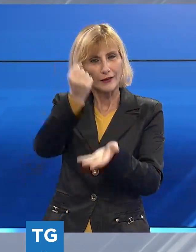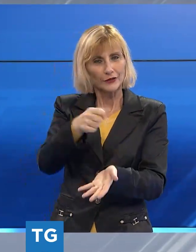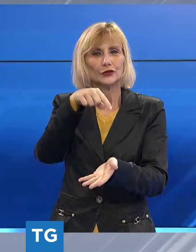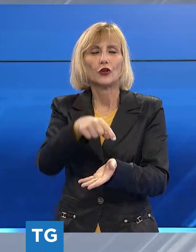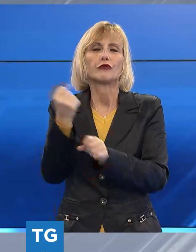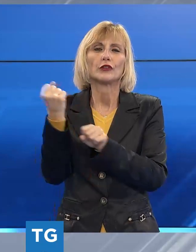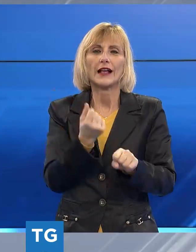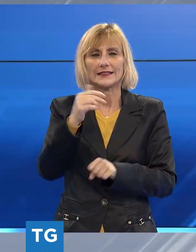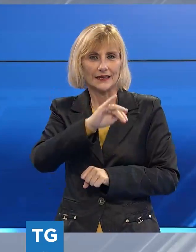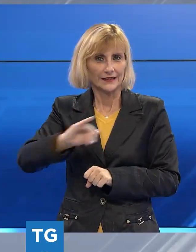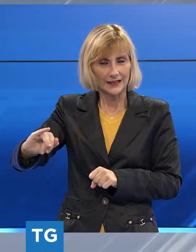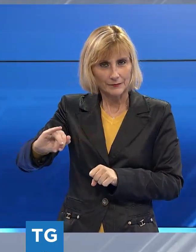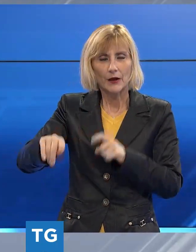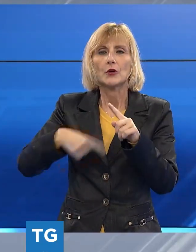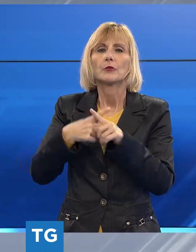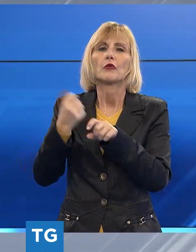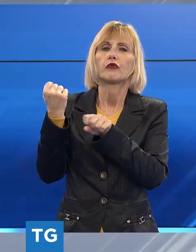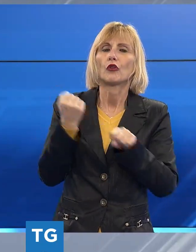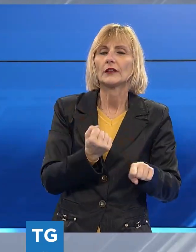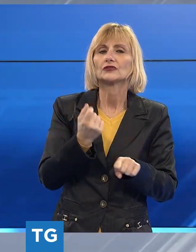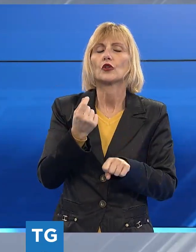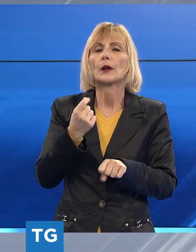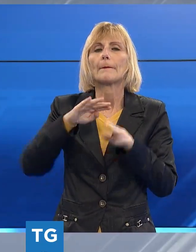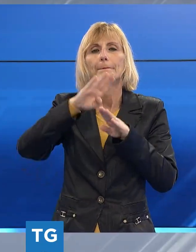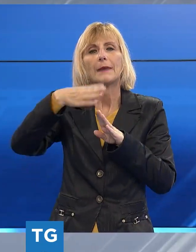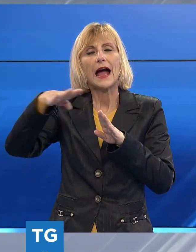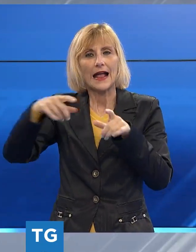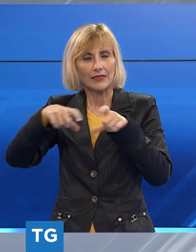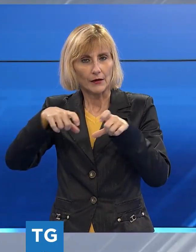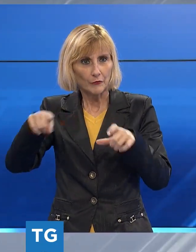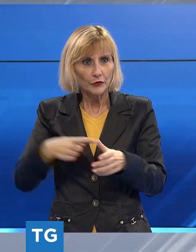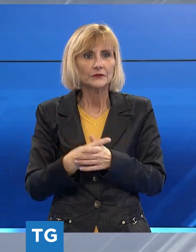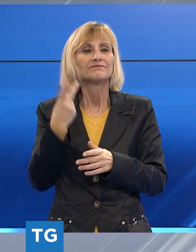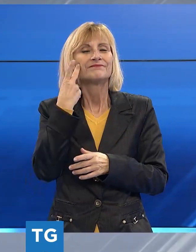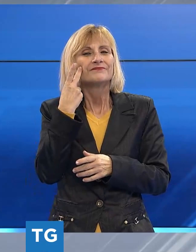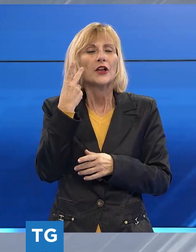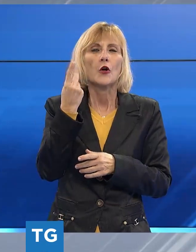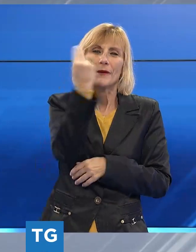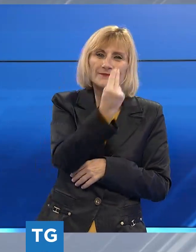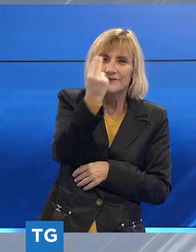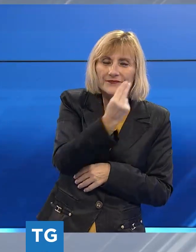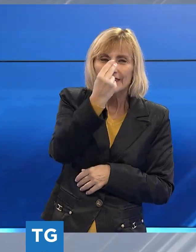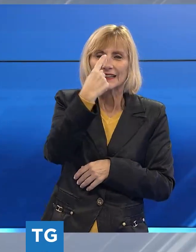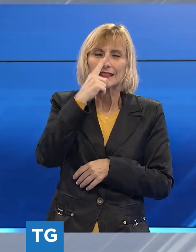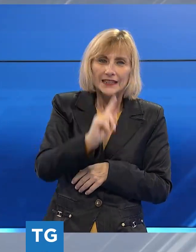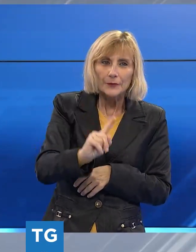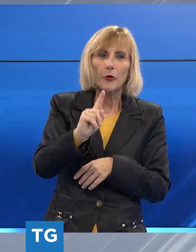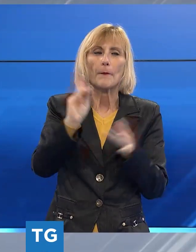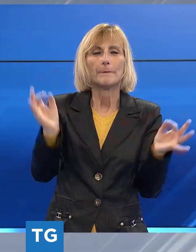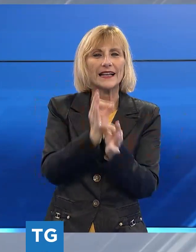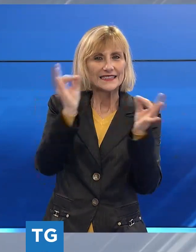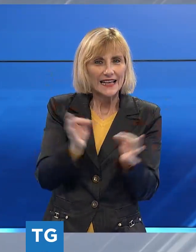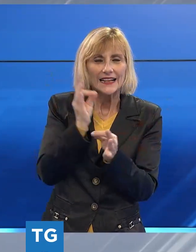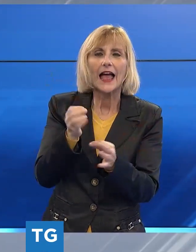Fondazione Cassa di Risparmio e rappresentavano scena e divita via regine oltre a vedute proprio della passerella.